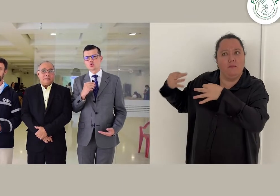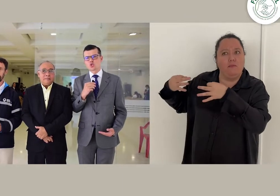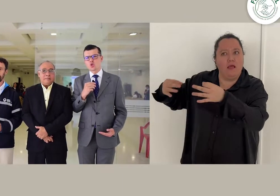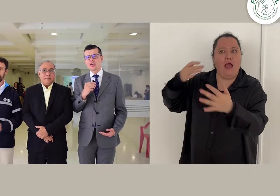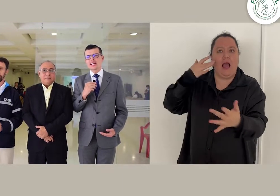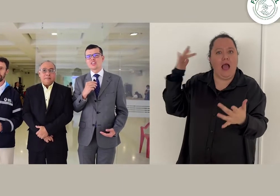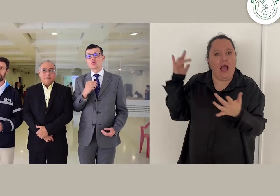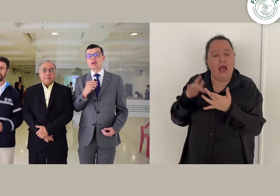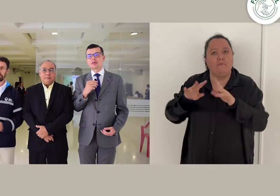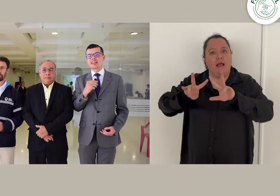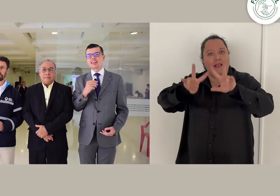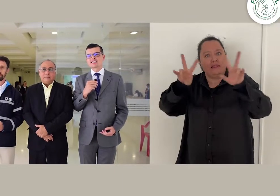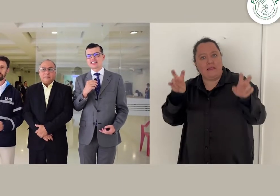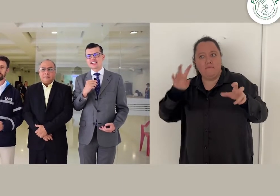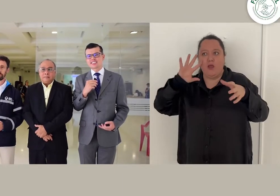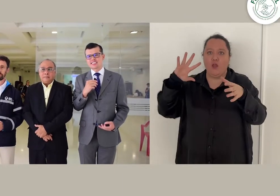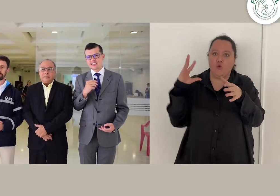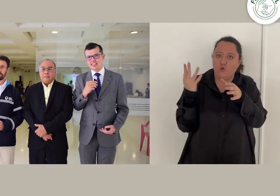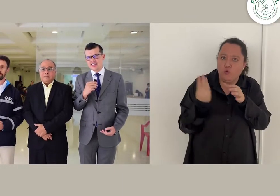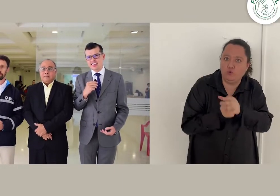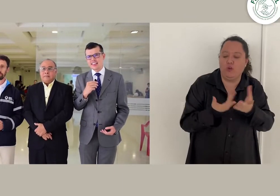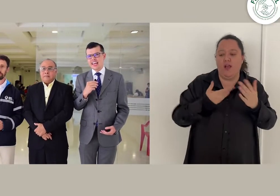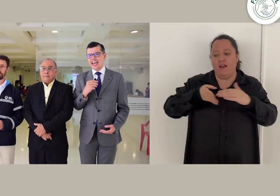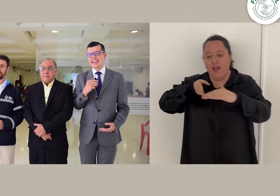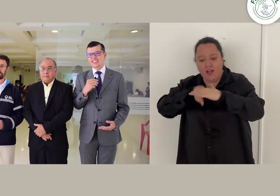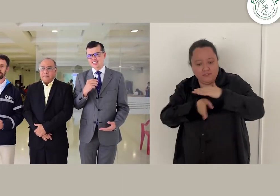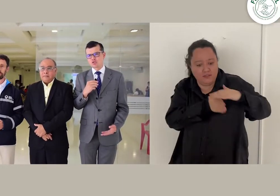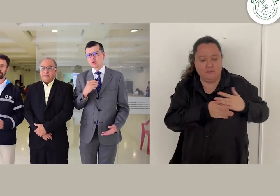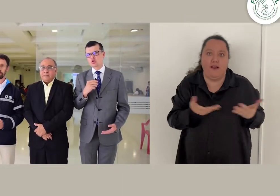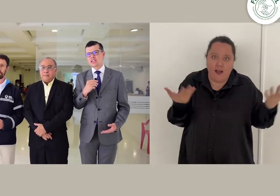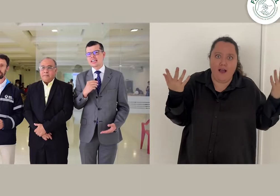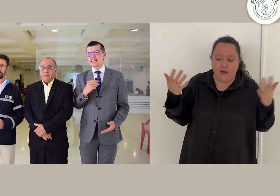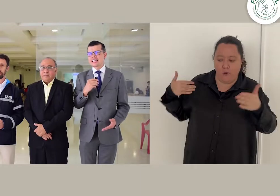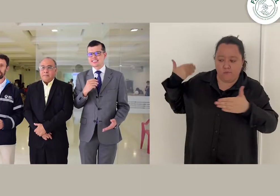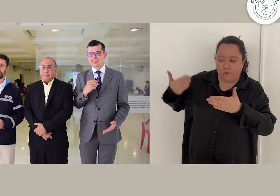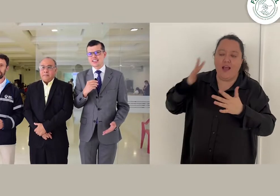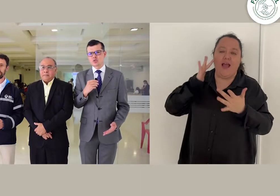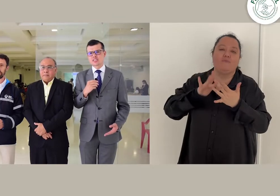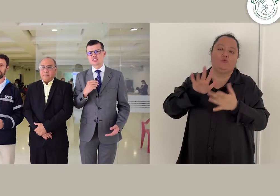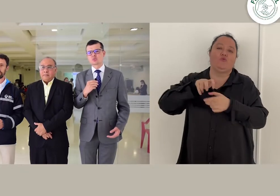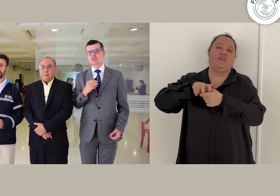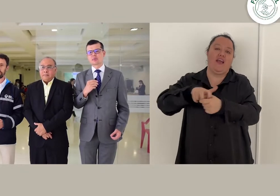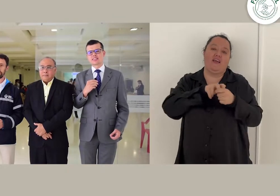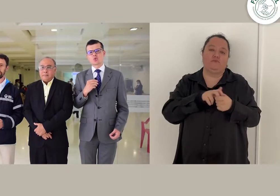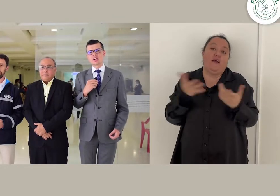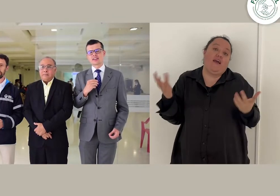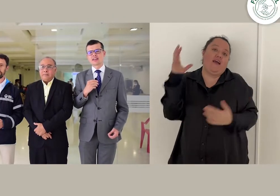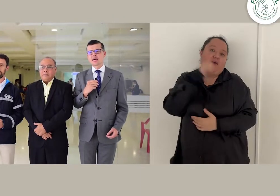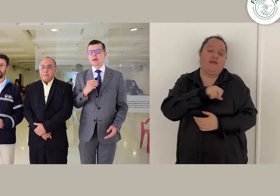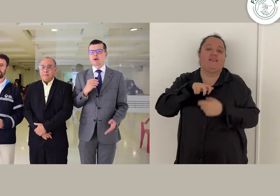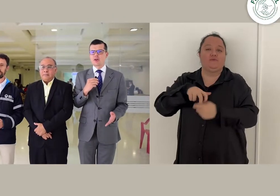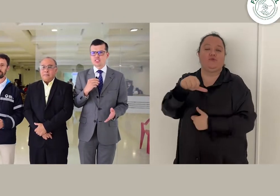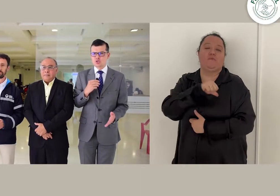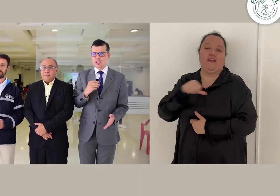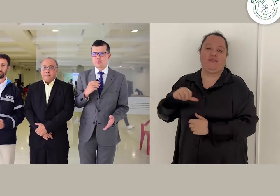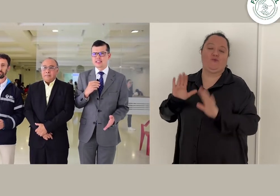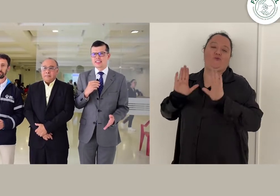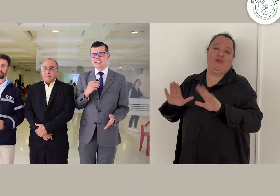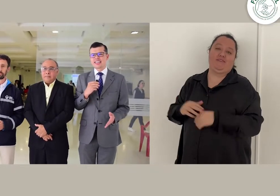inclusión y tomar medidas de accesibilidad en el transporte y en este caso en el transporte particular. Pero adicionalmente